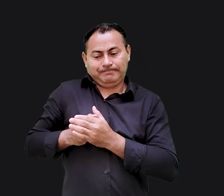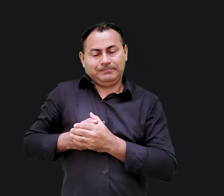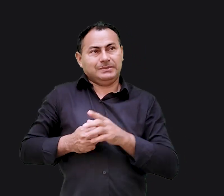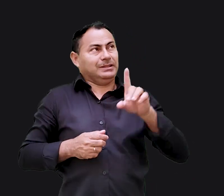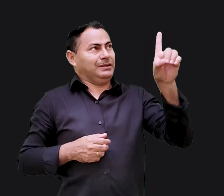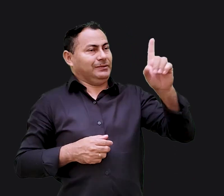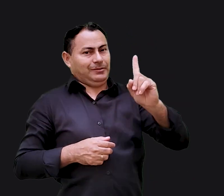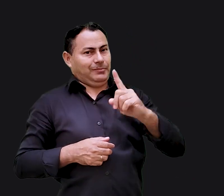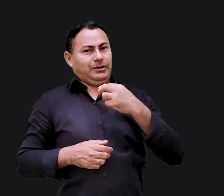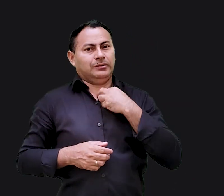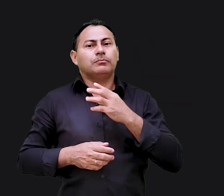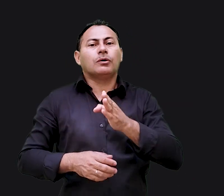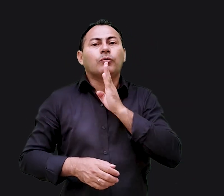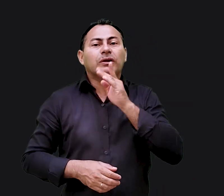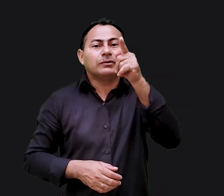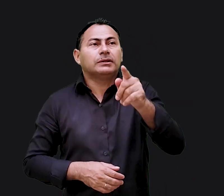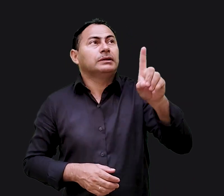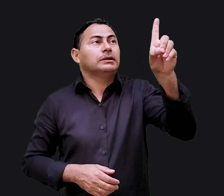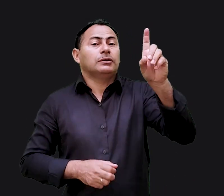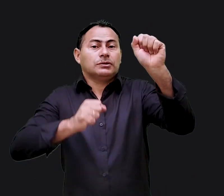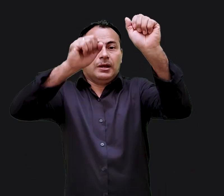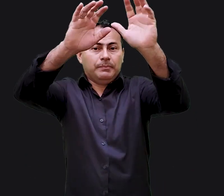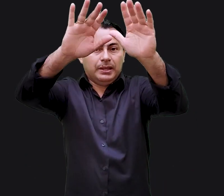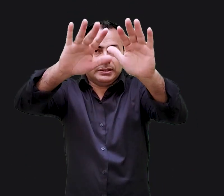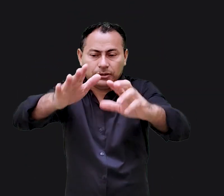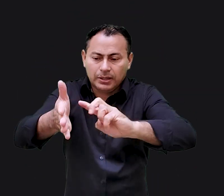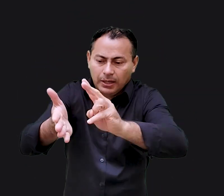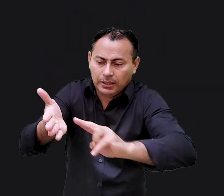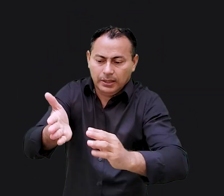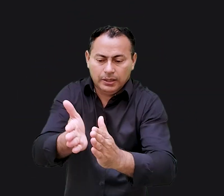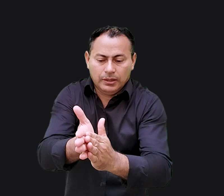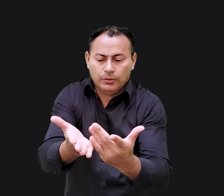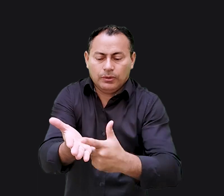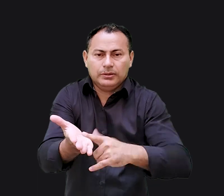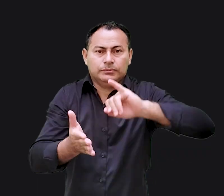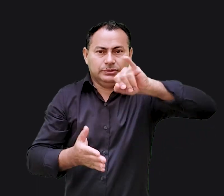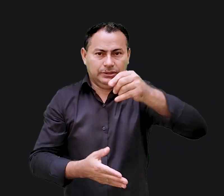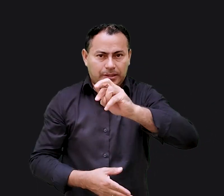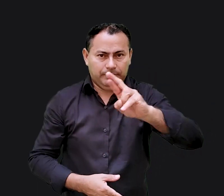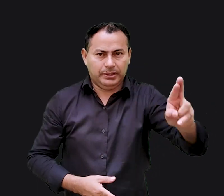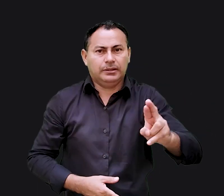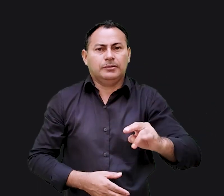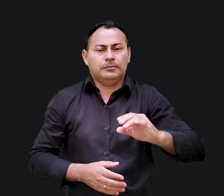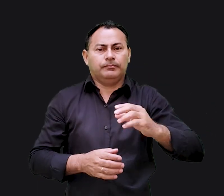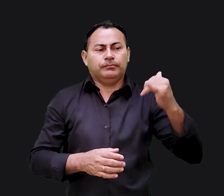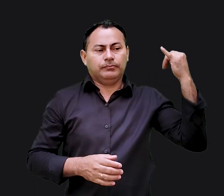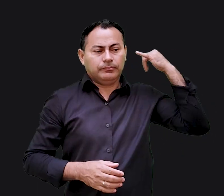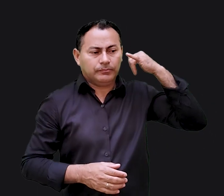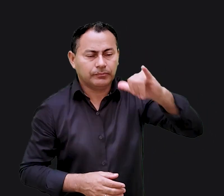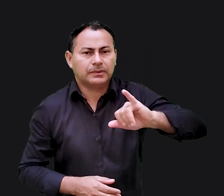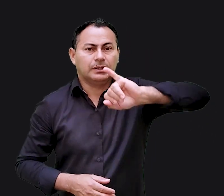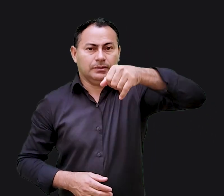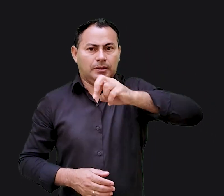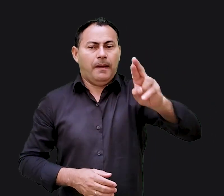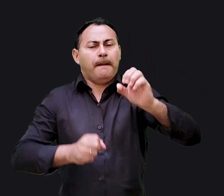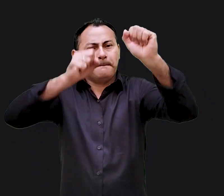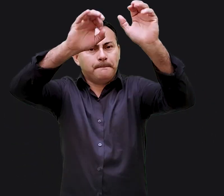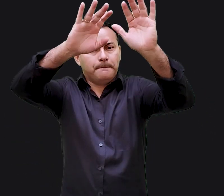ele conhece você Deus o abençoe leia o livro de Jeremias a profecia de Jeremias será uma